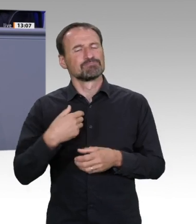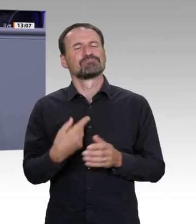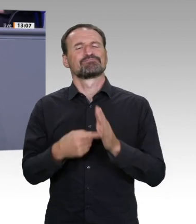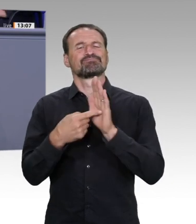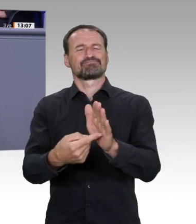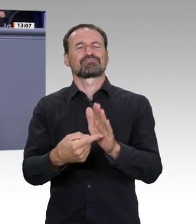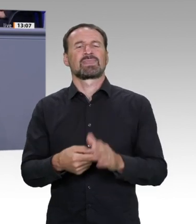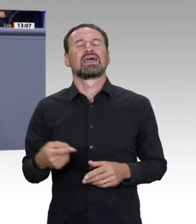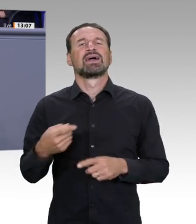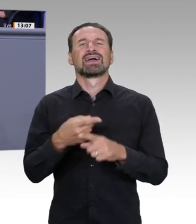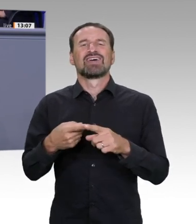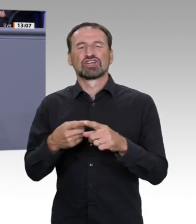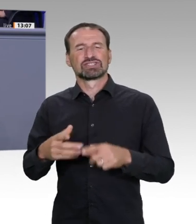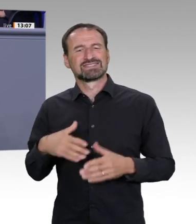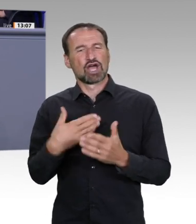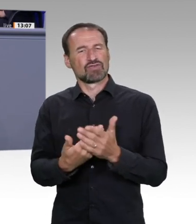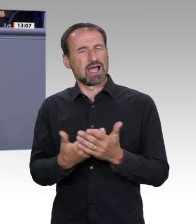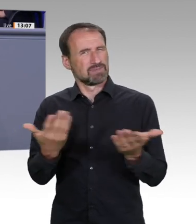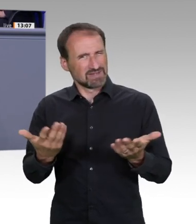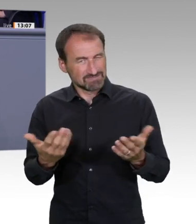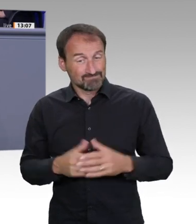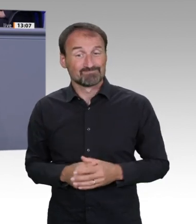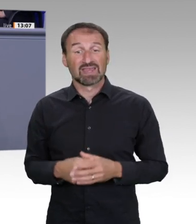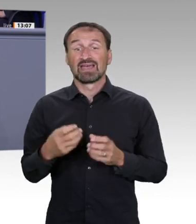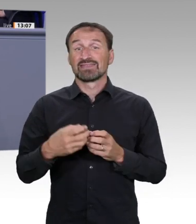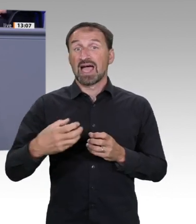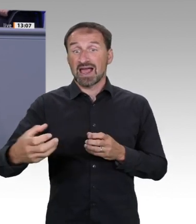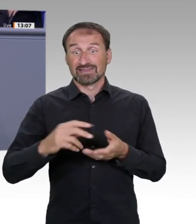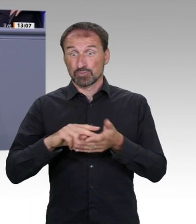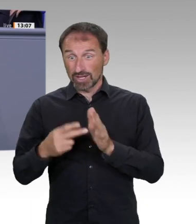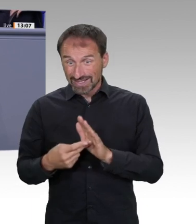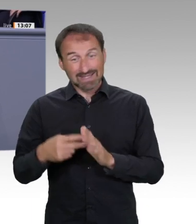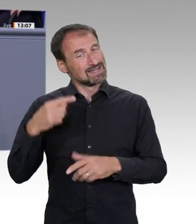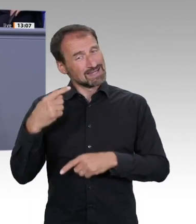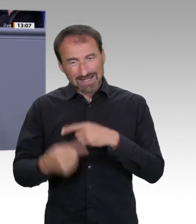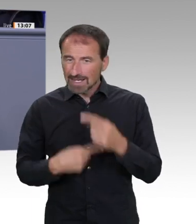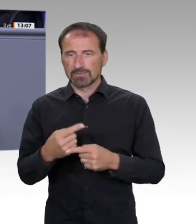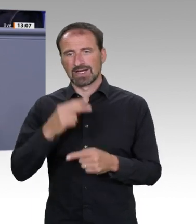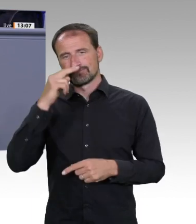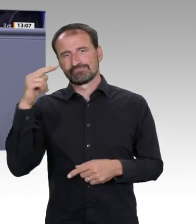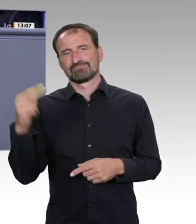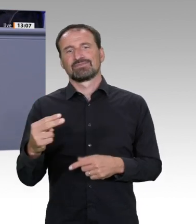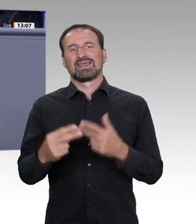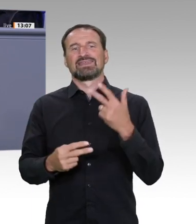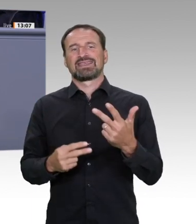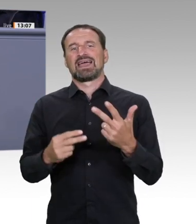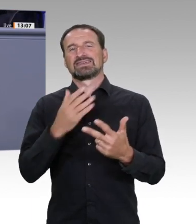Ökologie, der Wirtschaft und dem Sozialen, gemeinsam zu betrachten. Als Christdemokraten fordern wir, möglichst